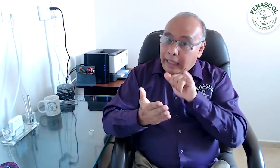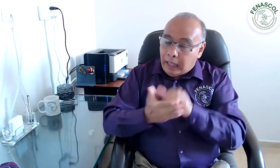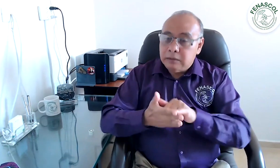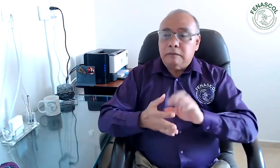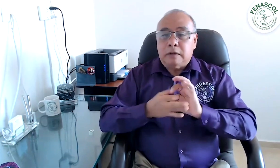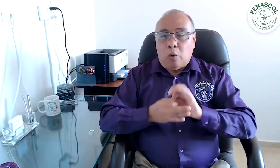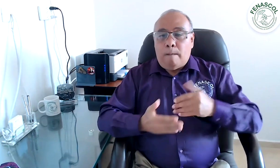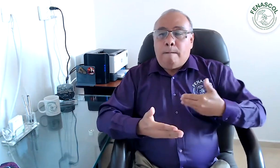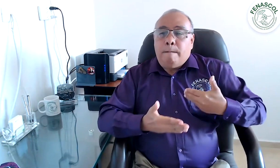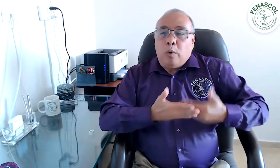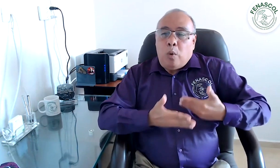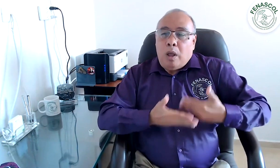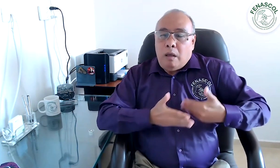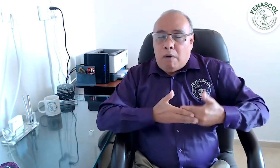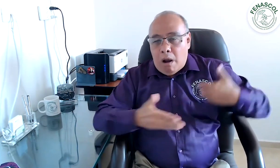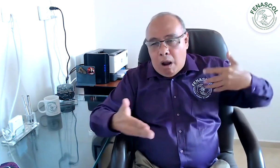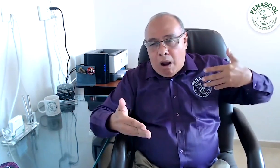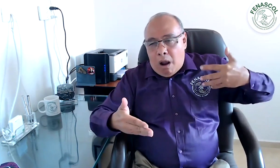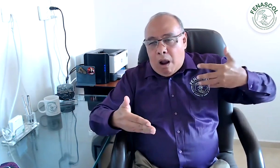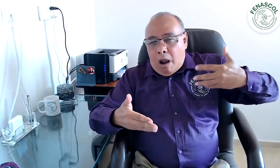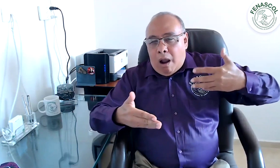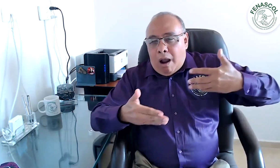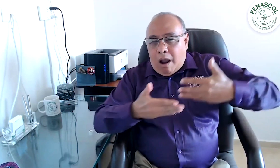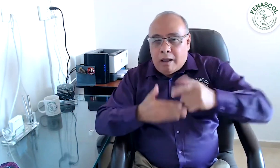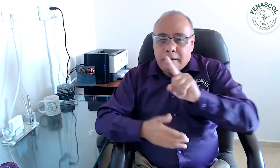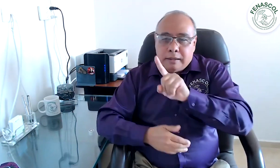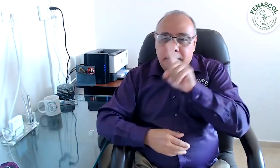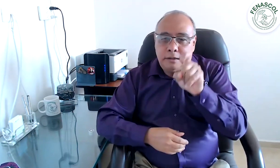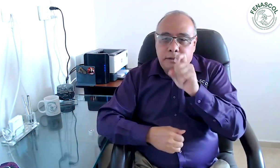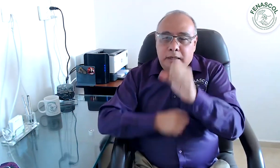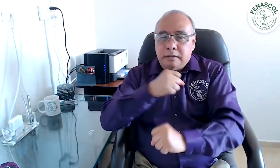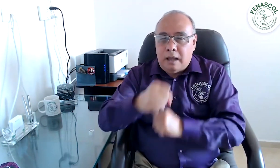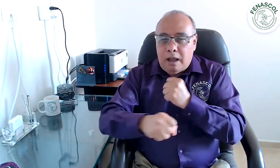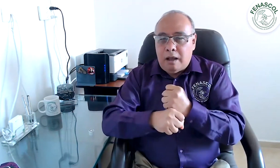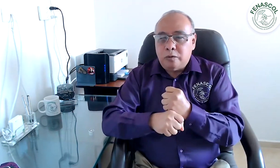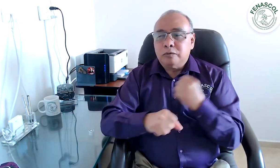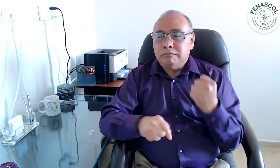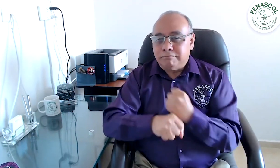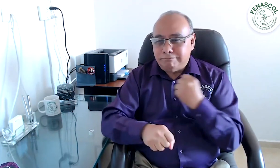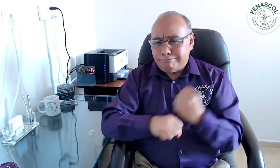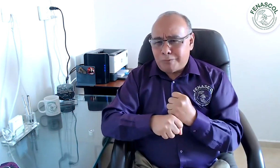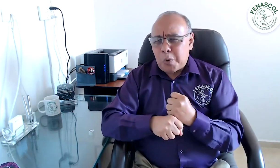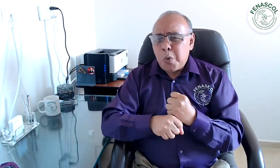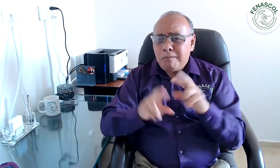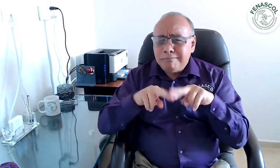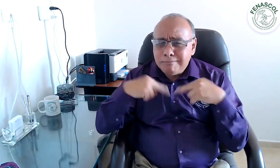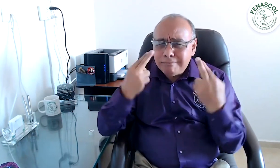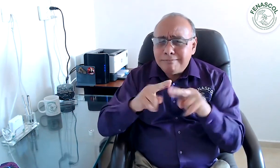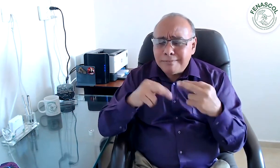Es por esto que FENASCOL tiene consignadas suficientes pruebas de estos últimos 16 años